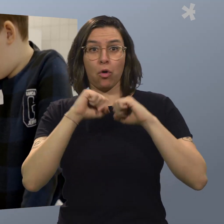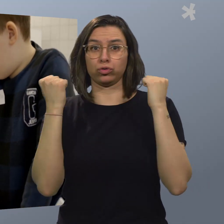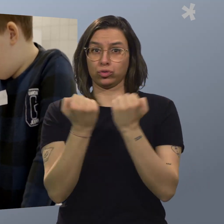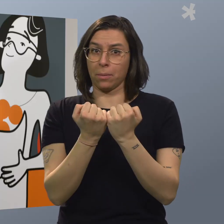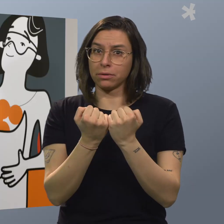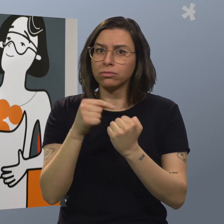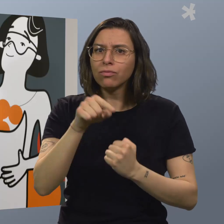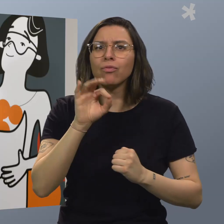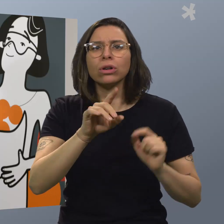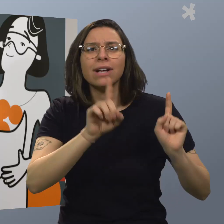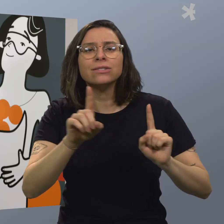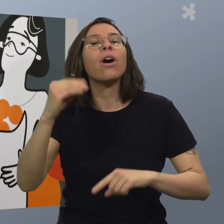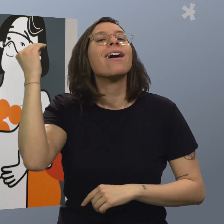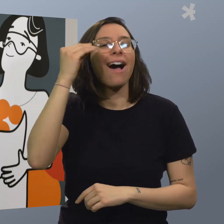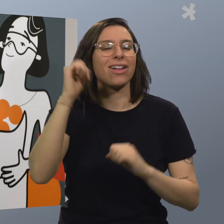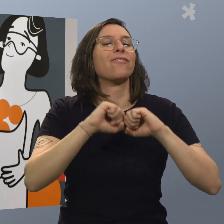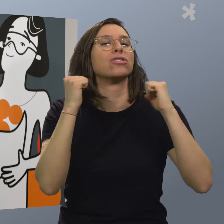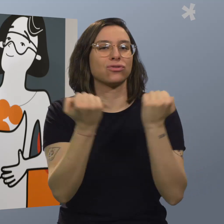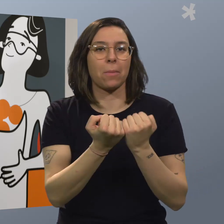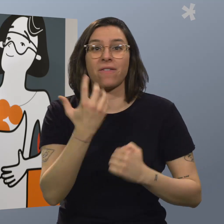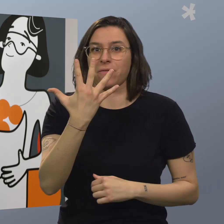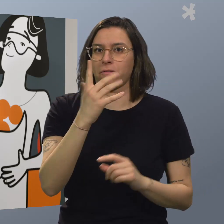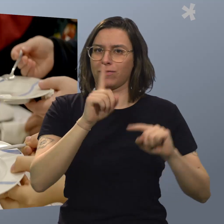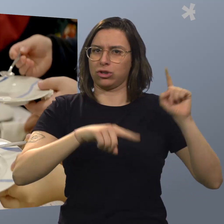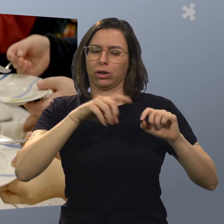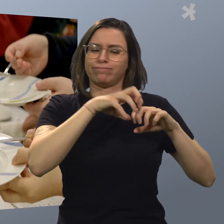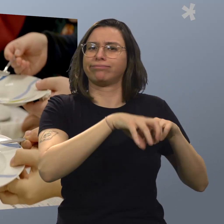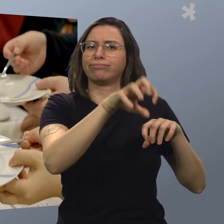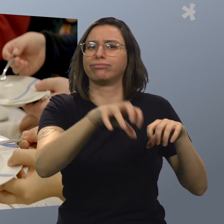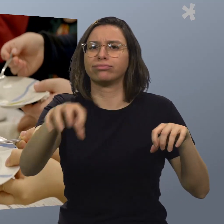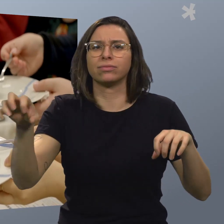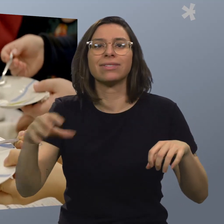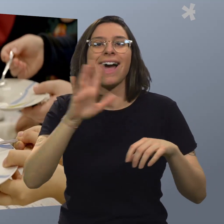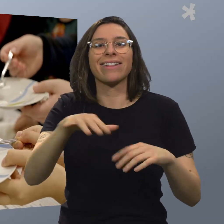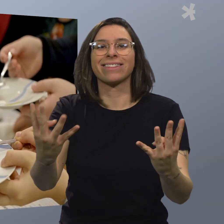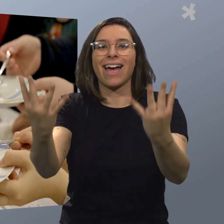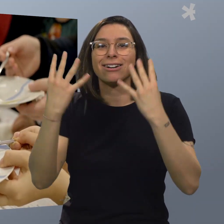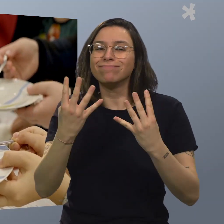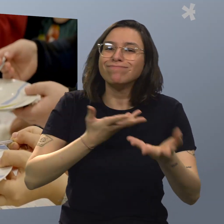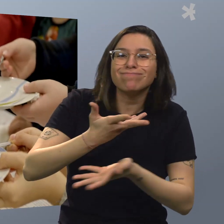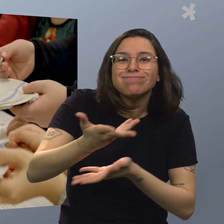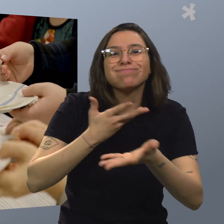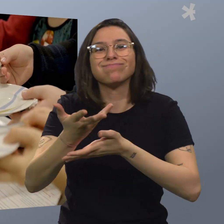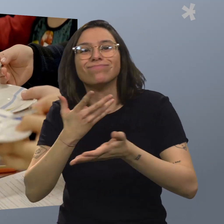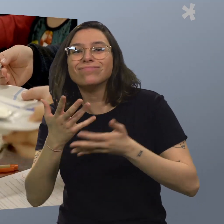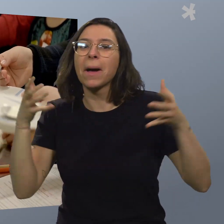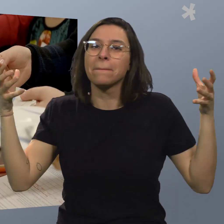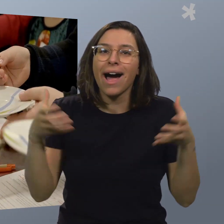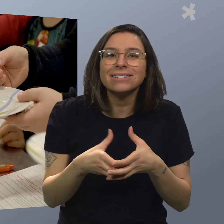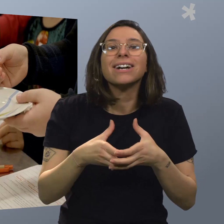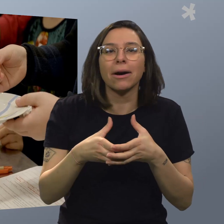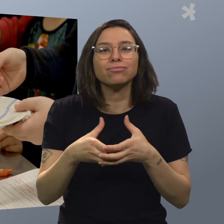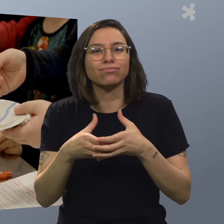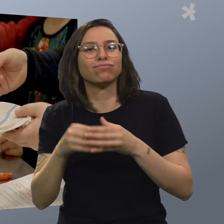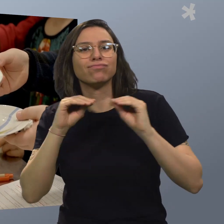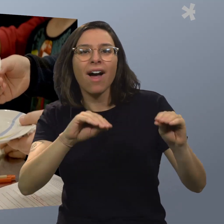gemeinsam oder für uns diese Stationen entwickelt. Also dieser Workshop ist ein Stationen-Lern-Workshop, wo wir halt in